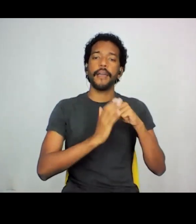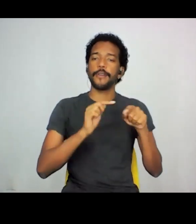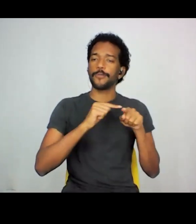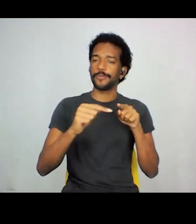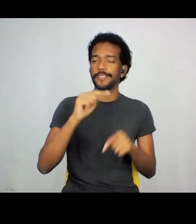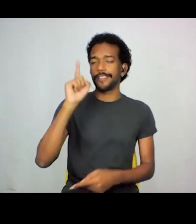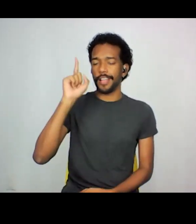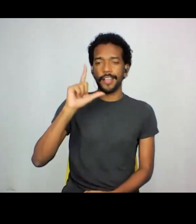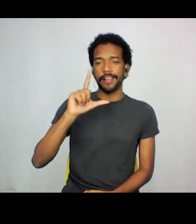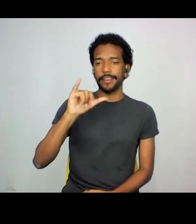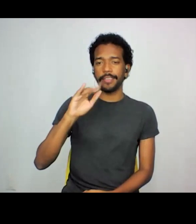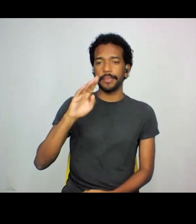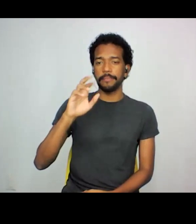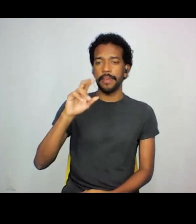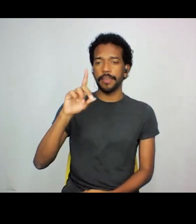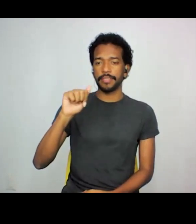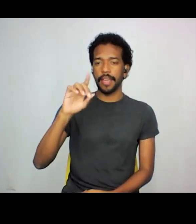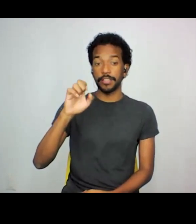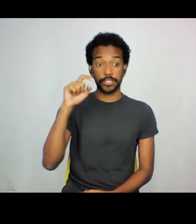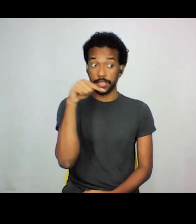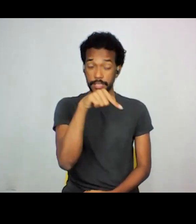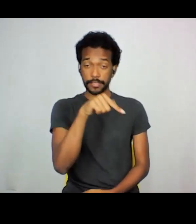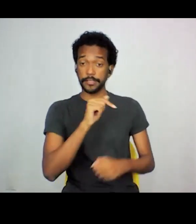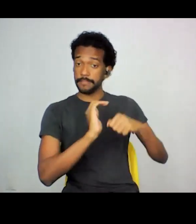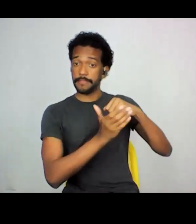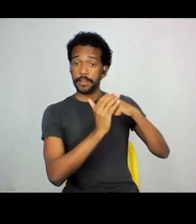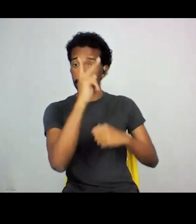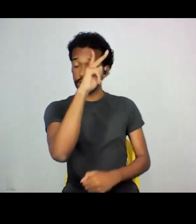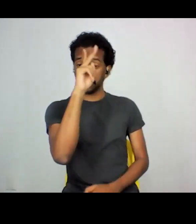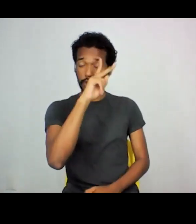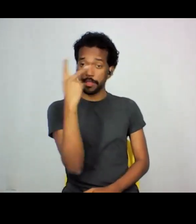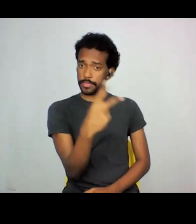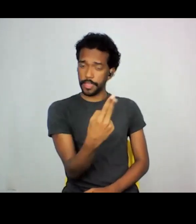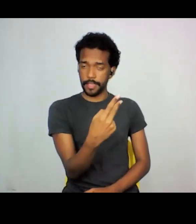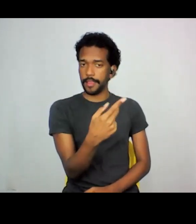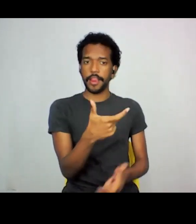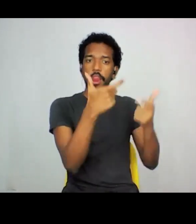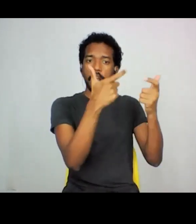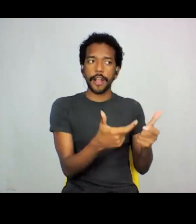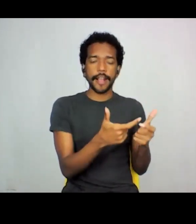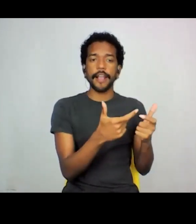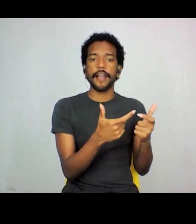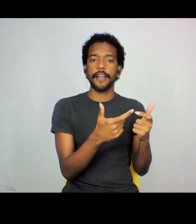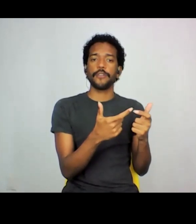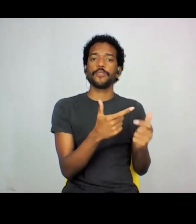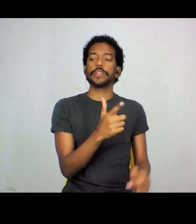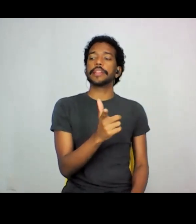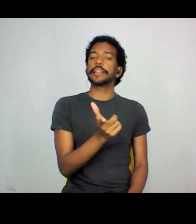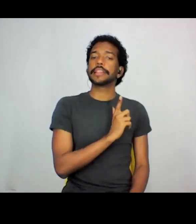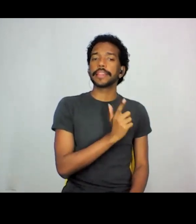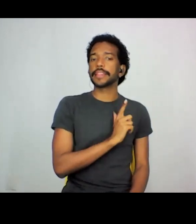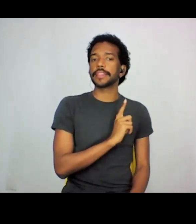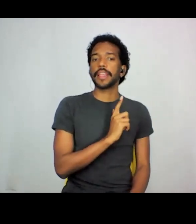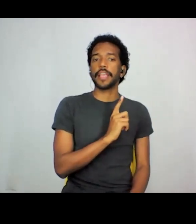né, a história do bairro, né, era um, um local, tinha uma forca, né, no que a Praça da